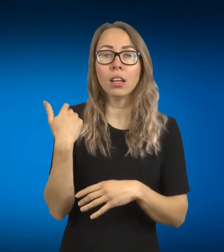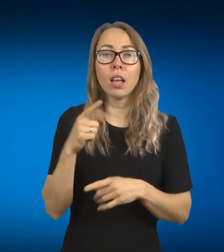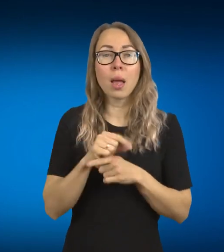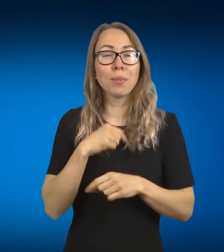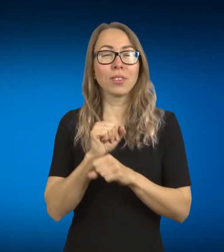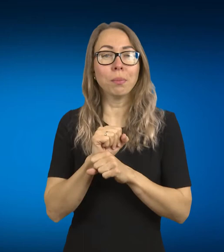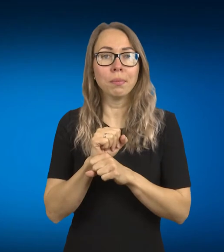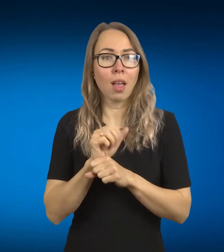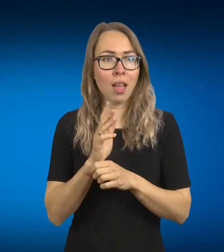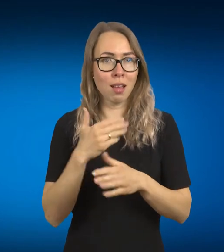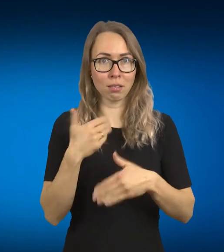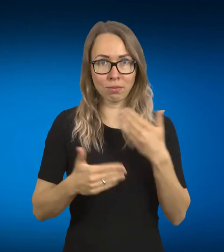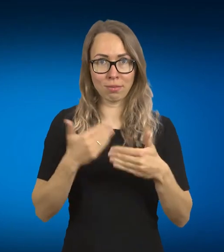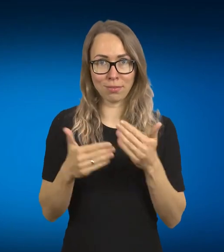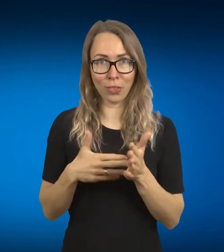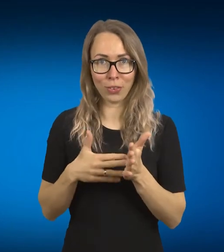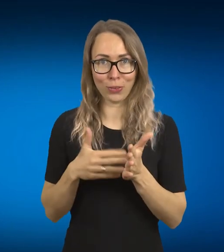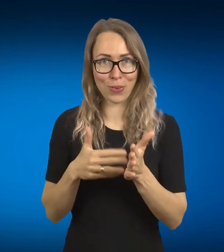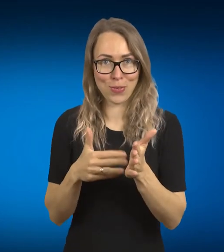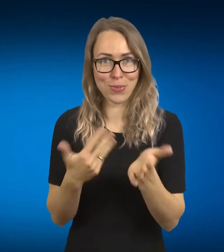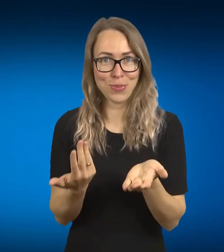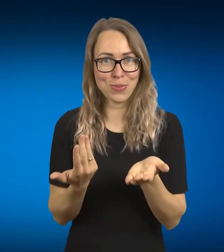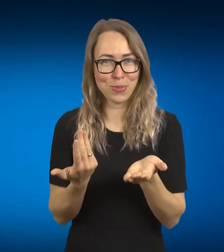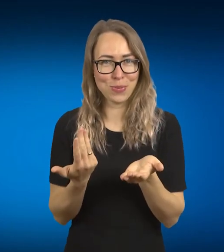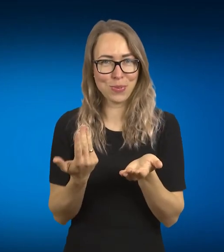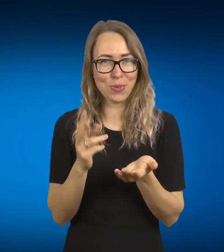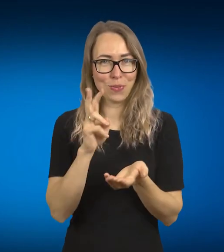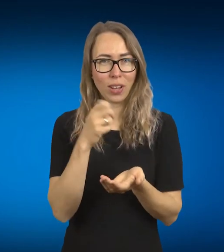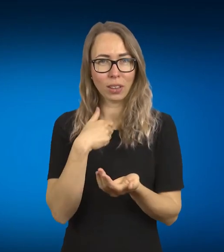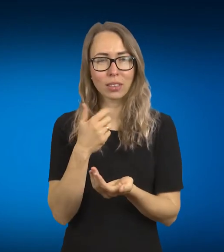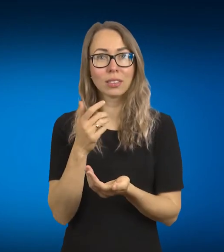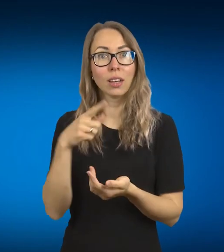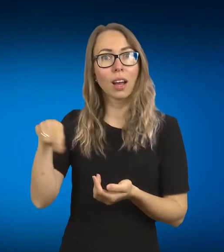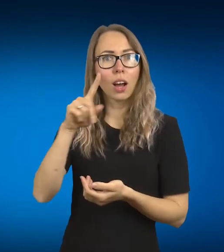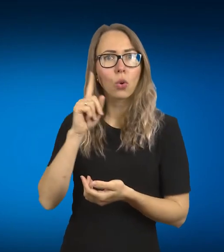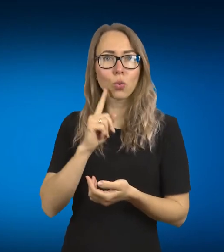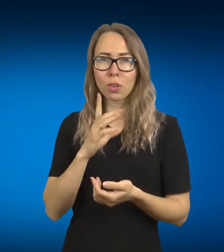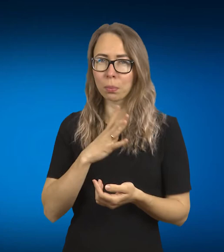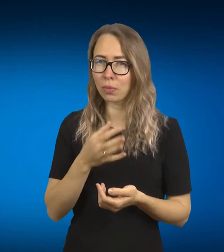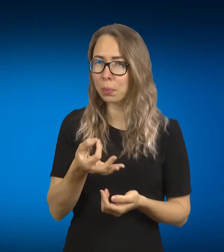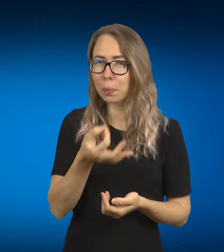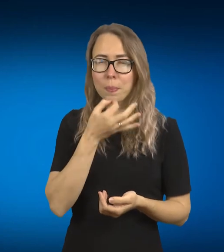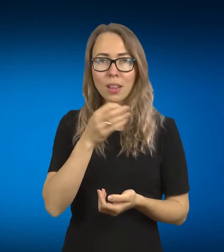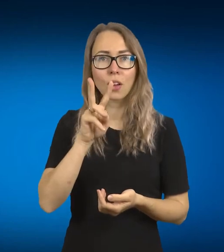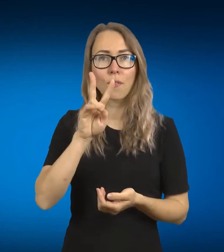patirtis, tokias magi sudalyvauti, kaip mes darėm vaidilo stetrę pristatymą. Ir aš tiesiog